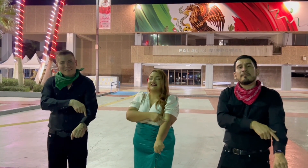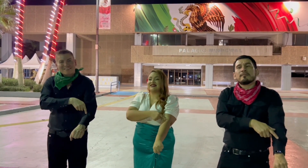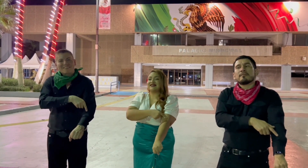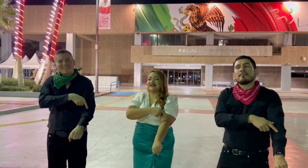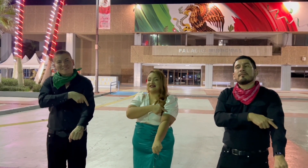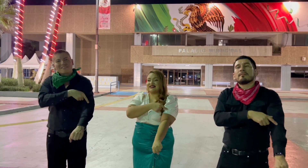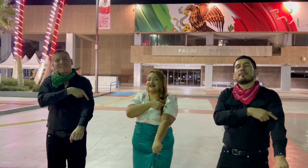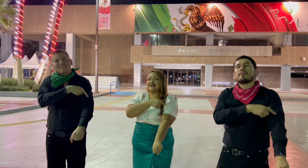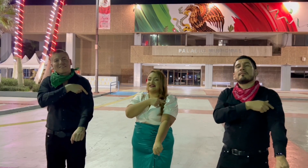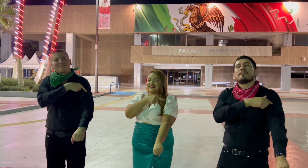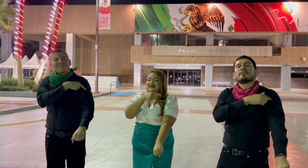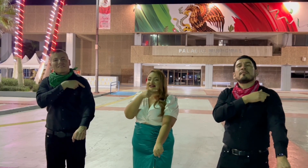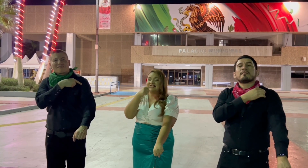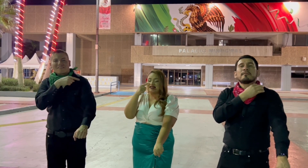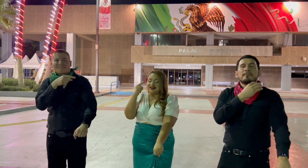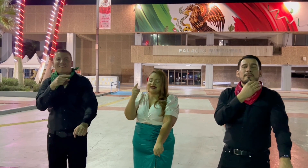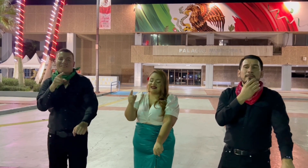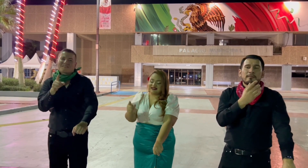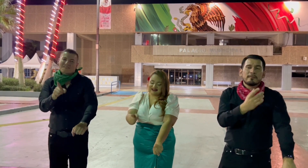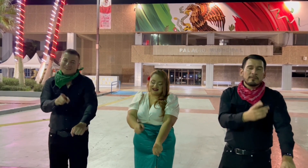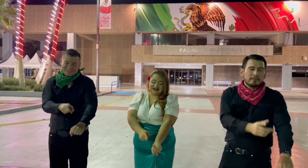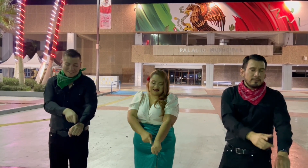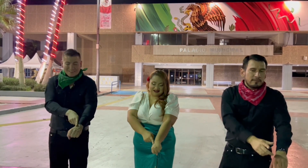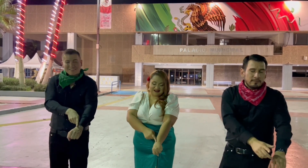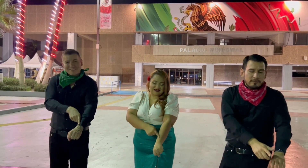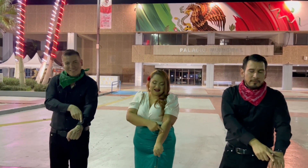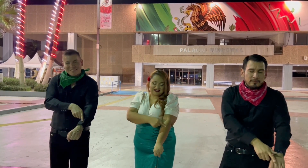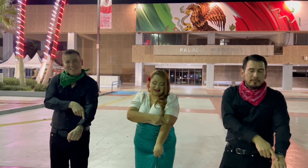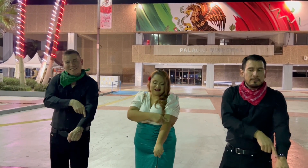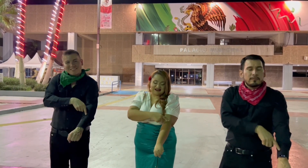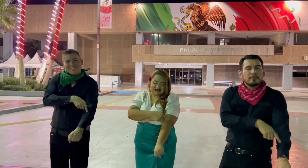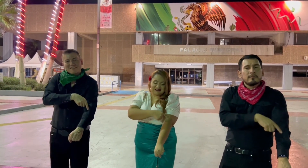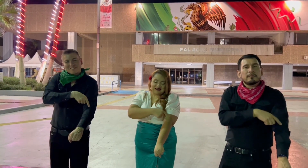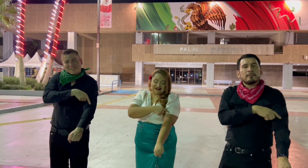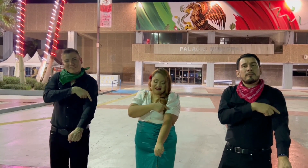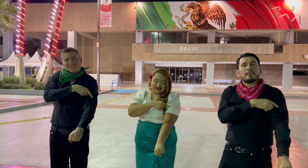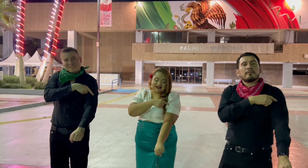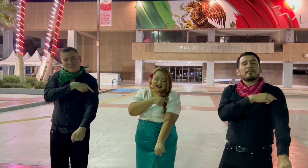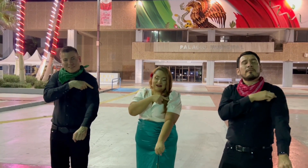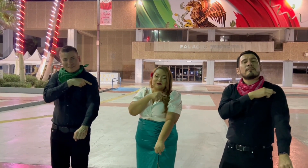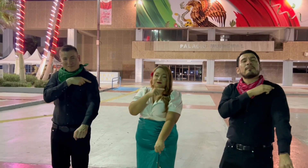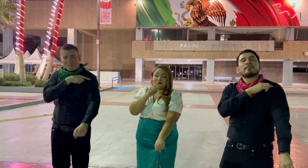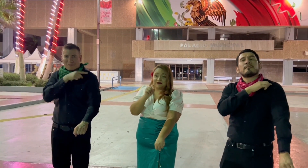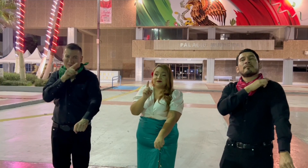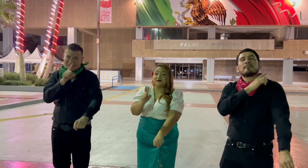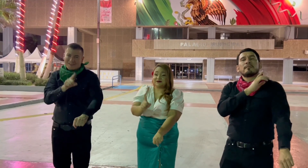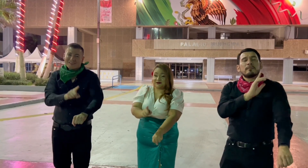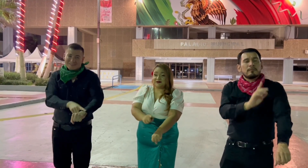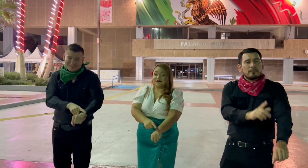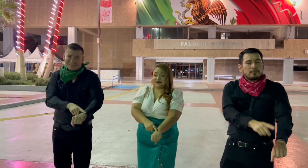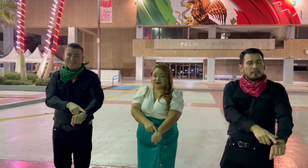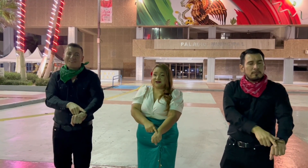muchas